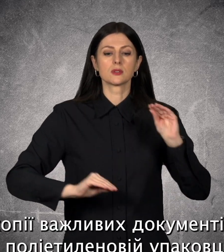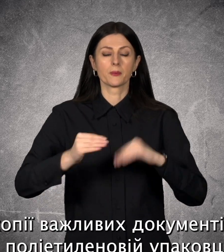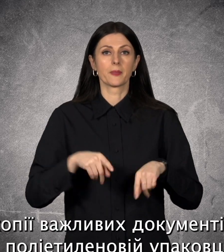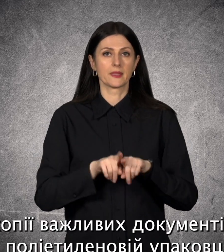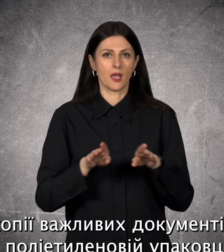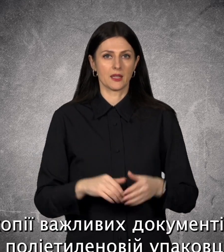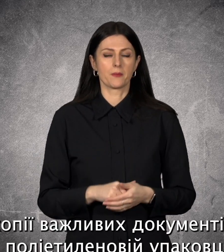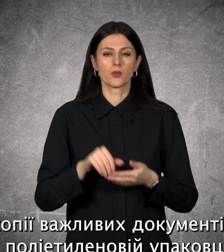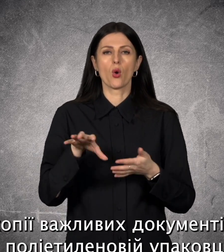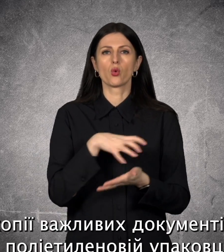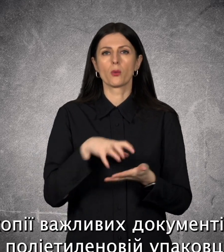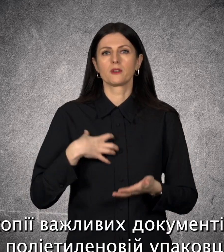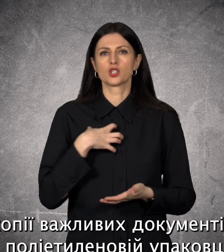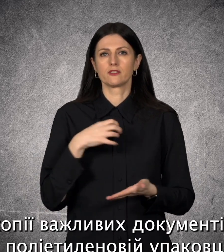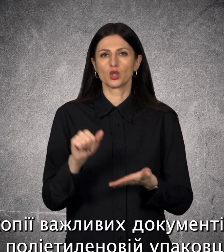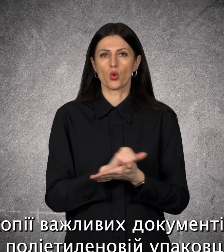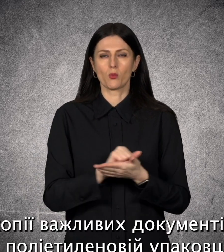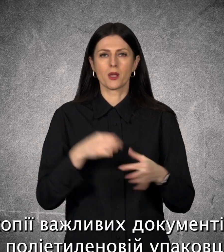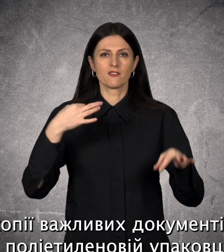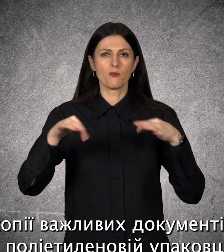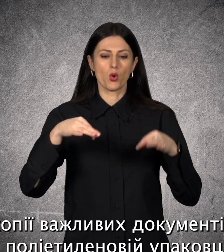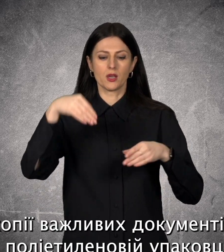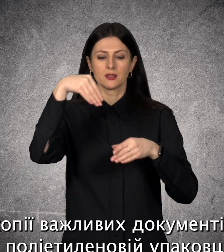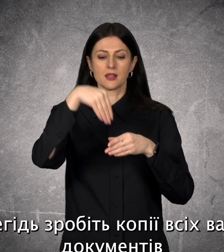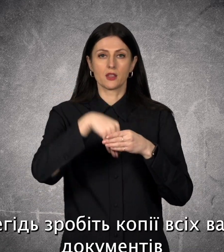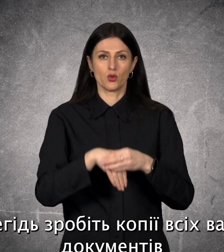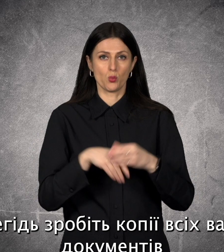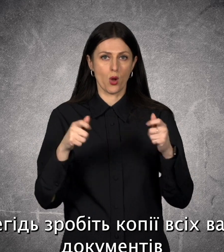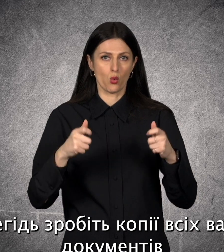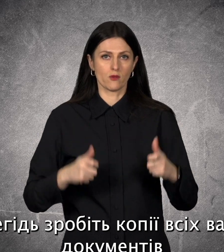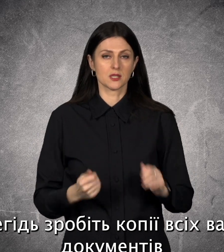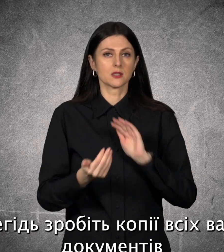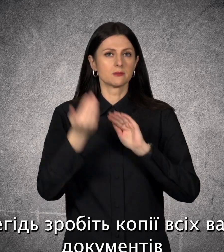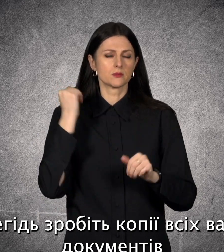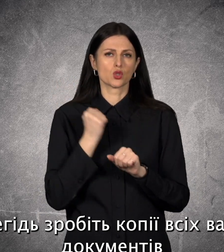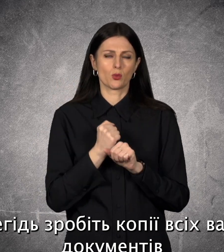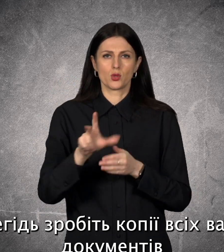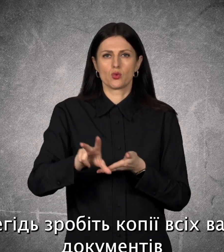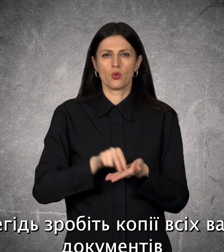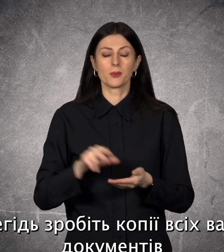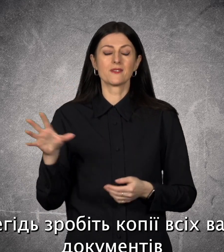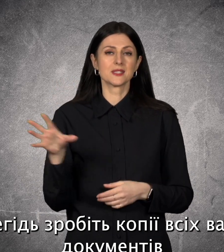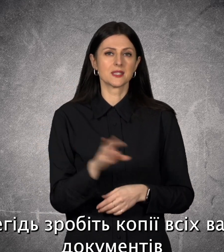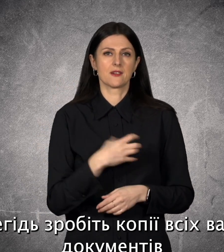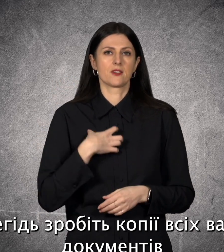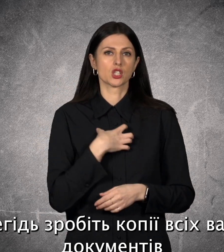Копії важливих документів в поліетиленовій упаковці. Заздалегід зробіть копії всіх важливих документів –